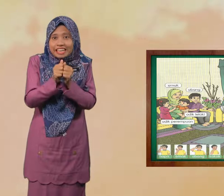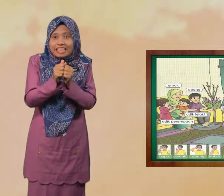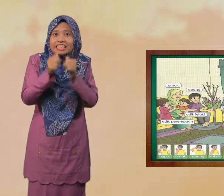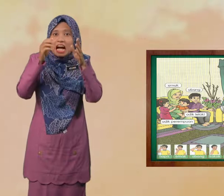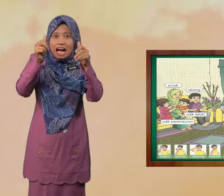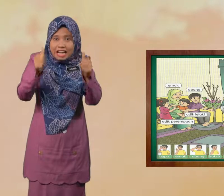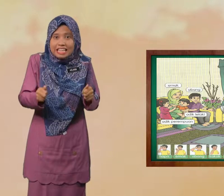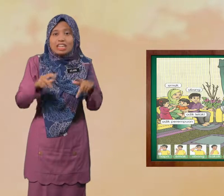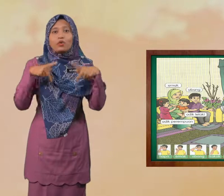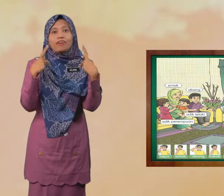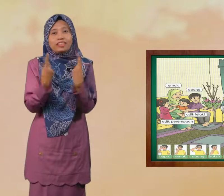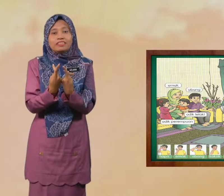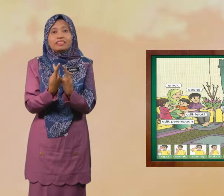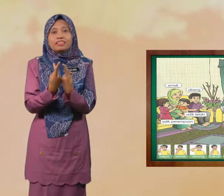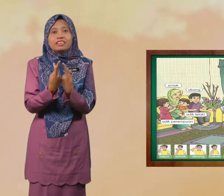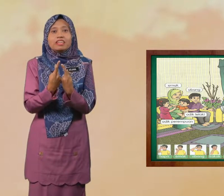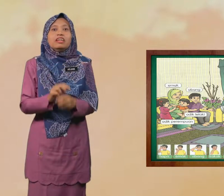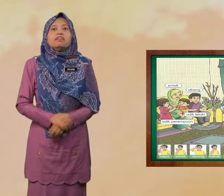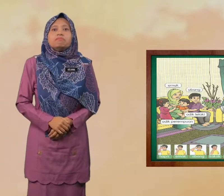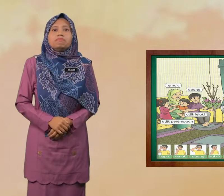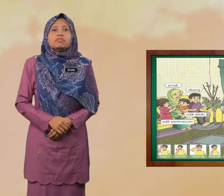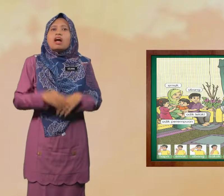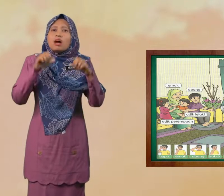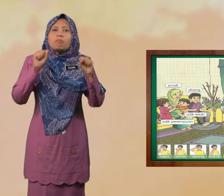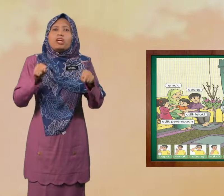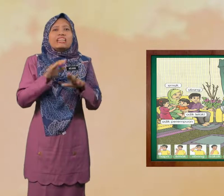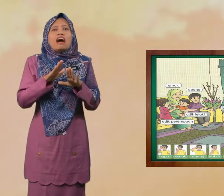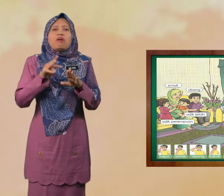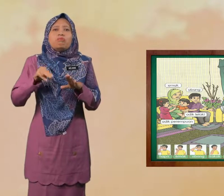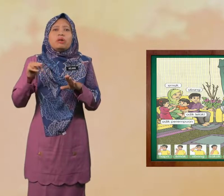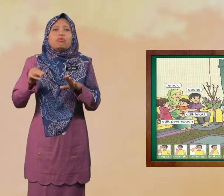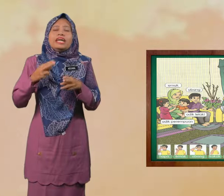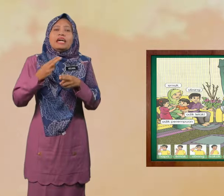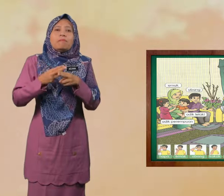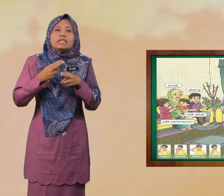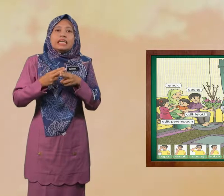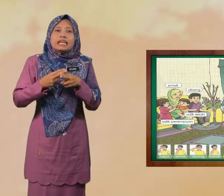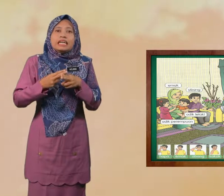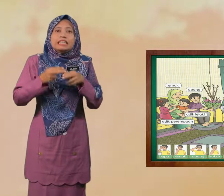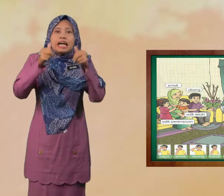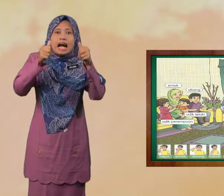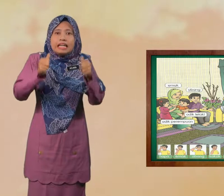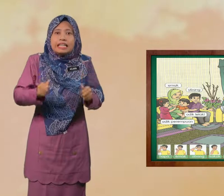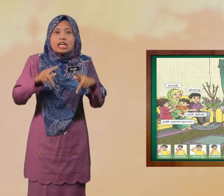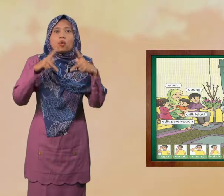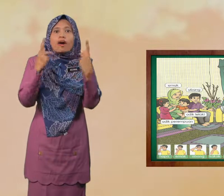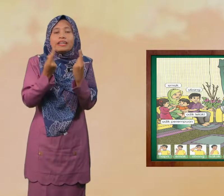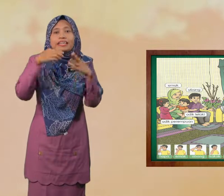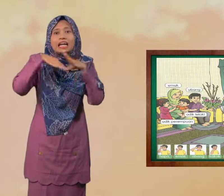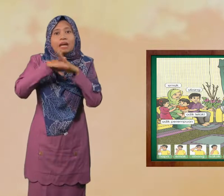ahli keluarga Boleh tak murid-murid namakan ahli keluarga dalam